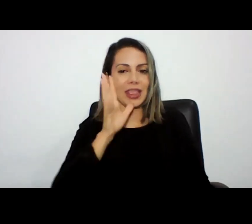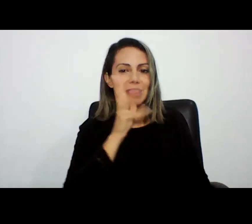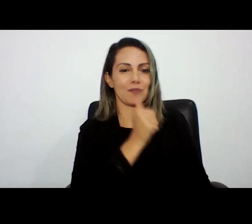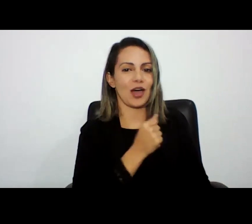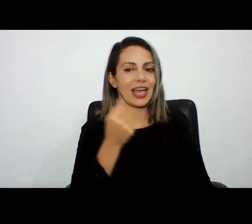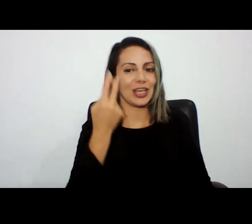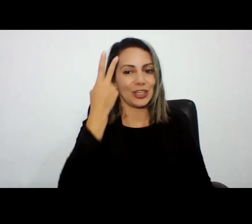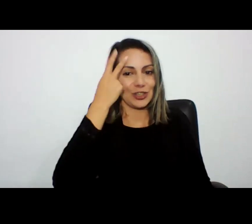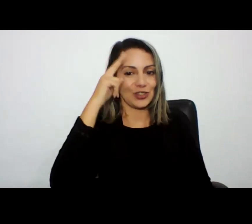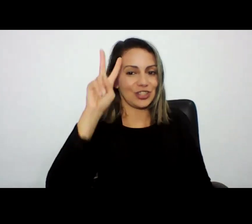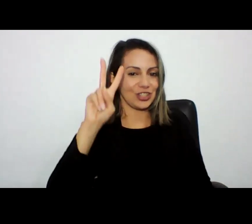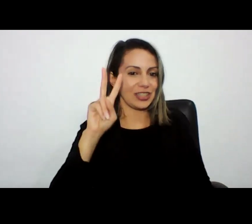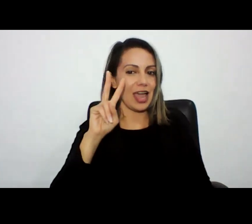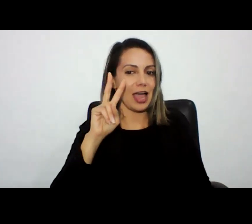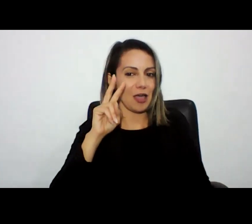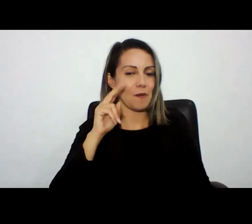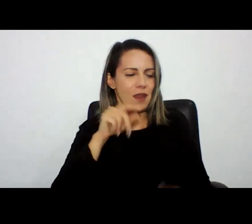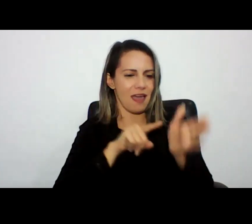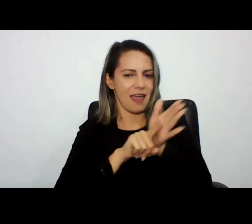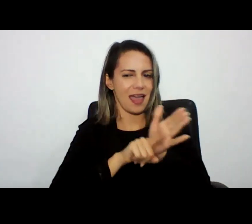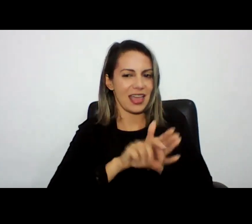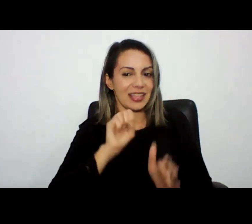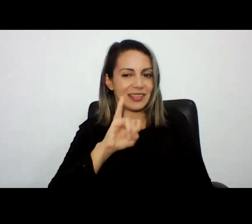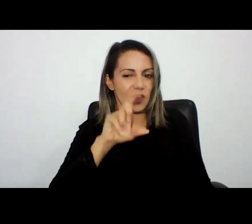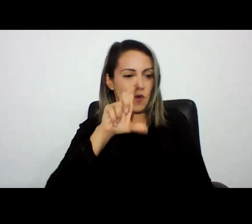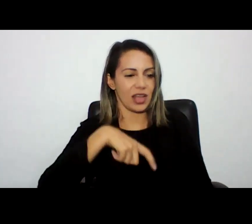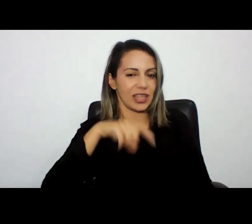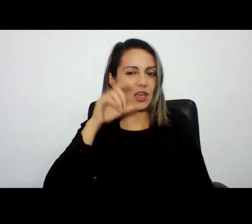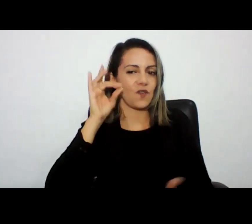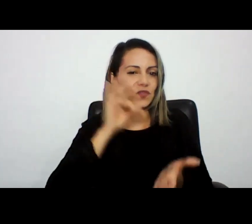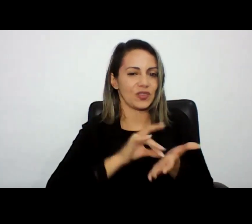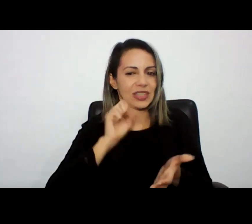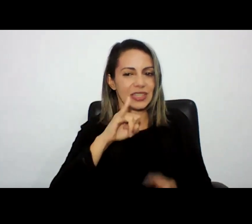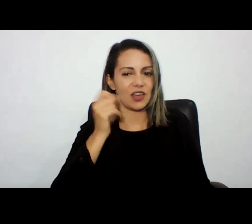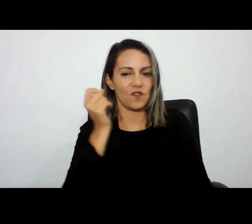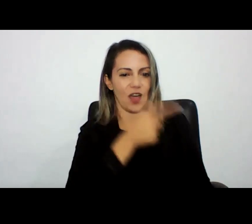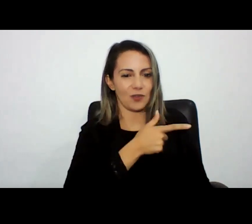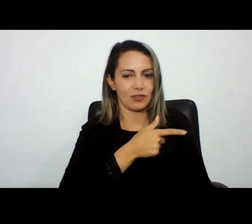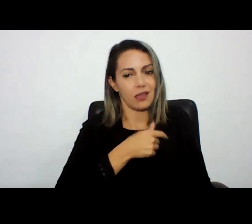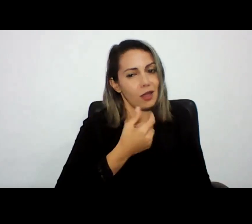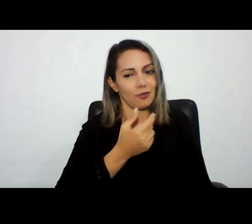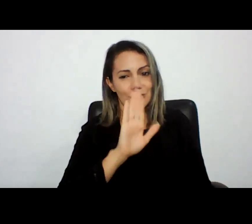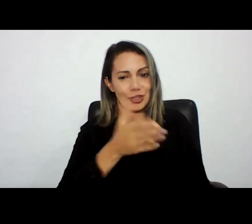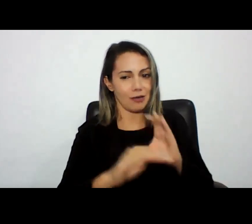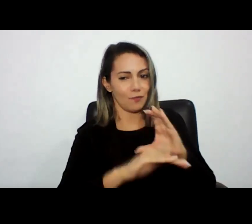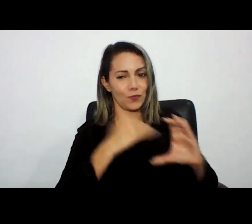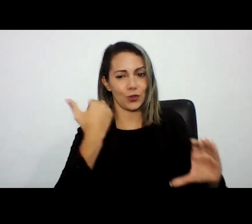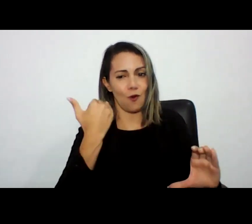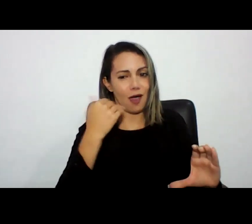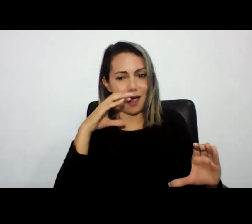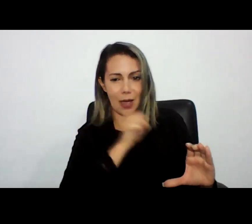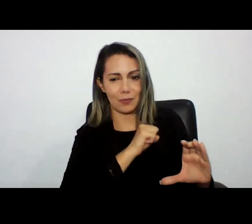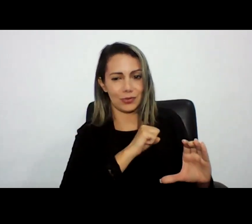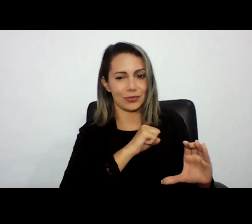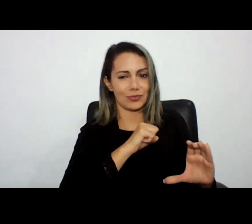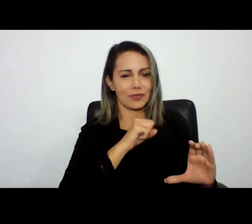eu envio é muito rápido então em um dia o vendedor já me enviou quando ele enviou já era já perdeu dois dias depois só que ele